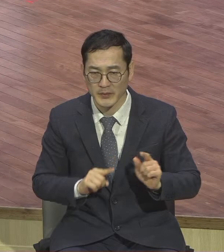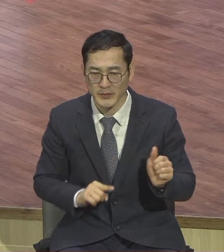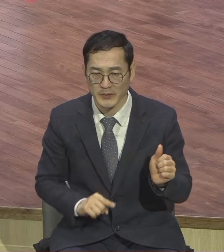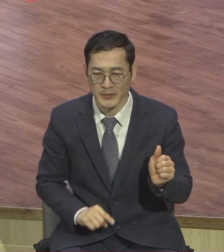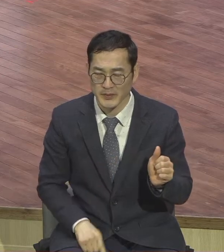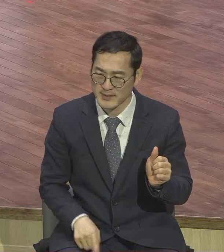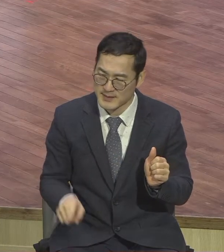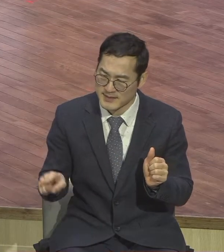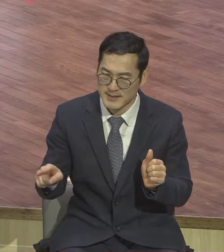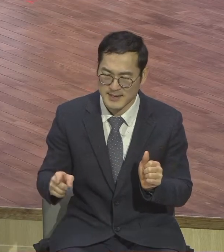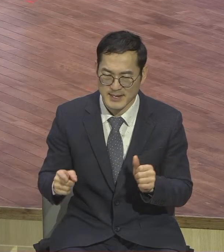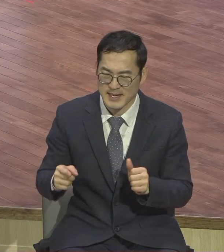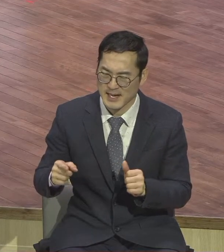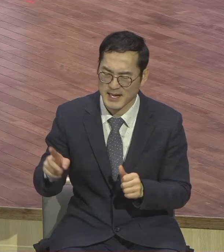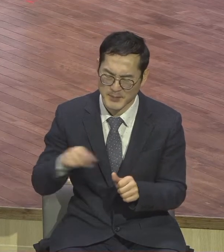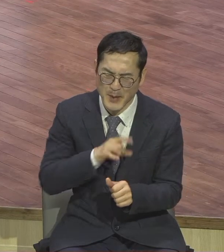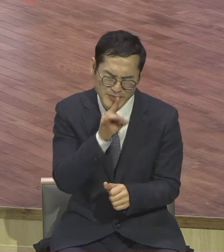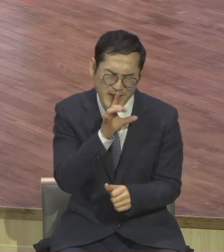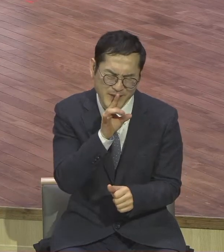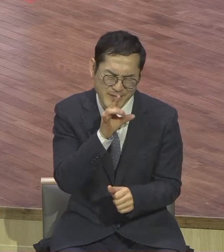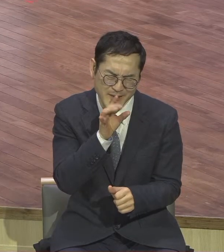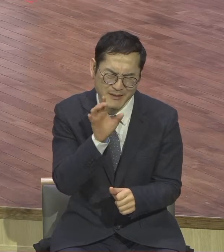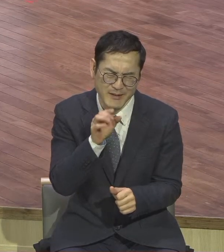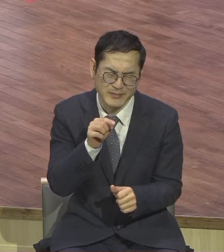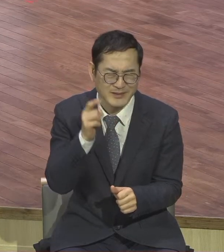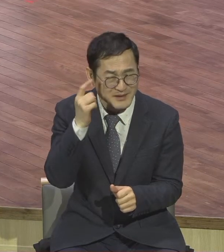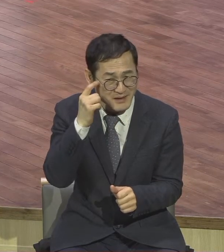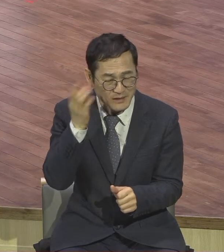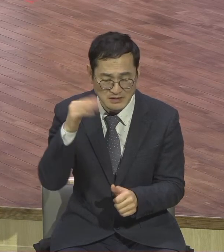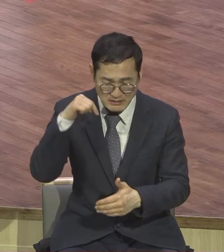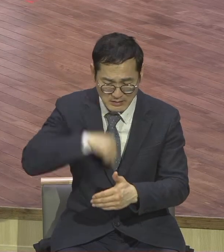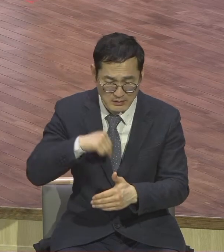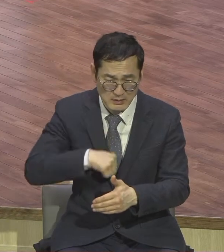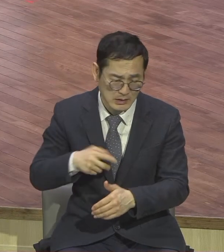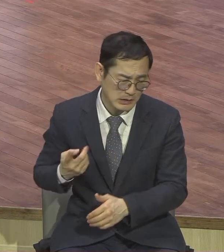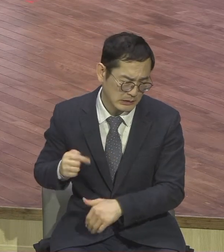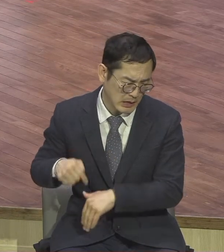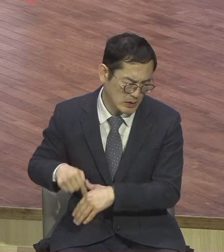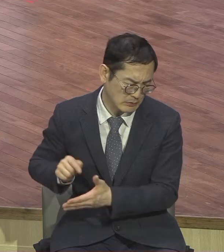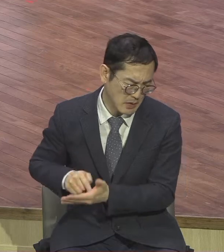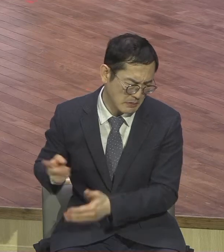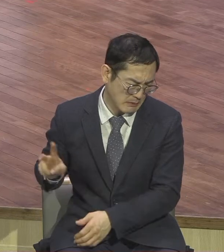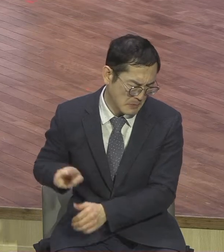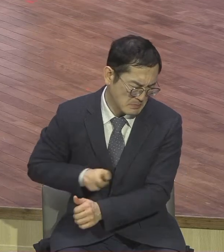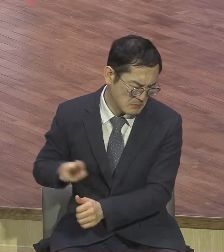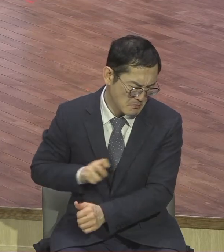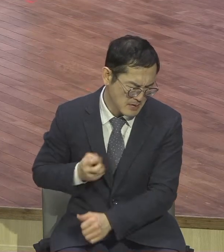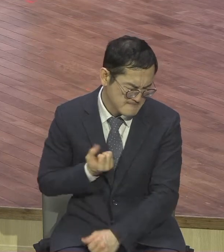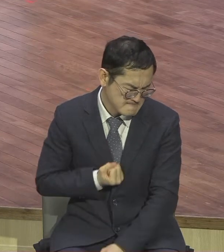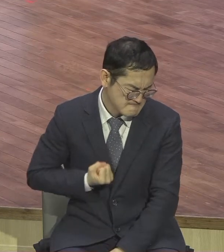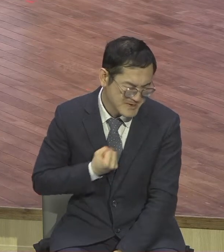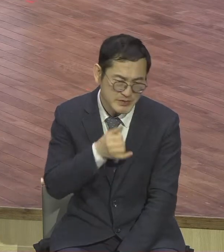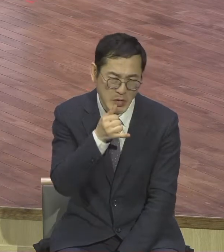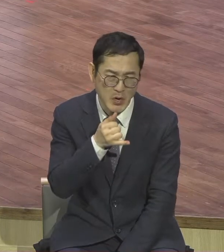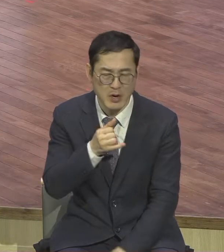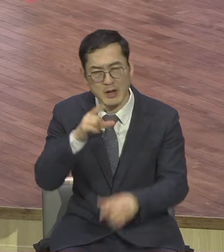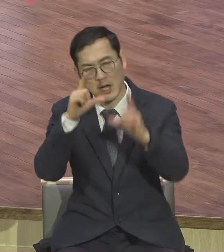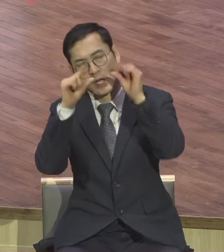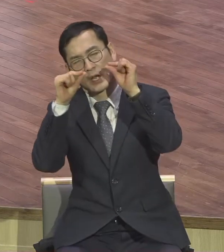미워해서 안 된다고 하면서도 속으로 계속 미워했습니다 그렇게 며칠을 보내는데 잠도 오지 않고 해서 너무